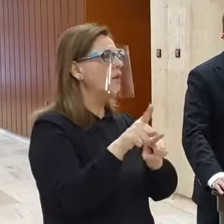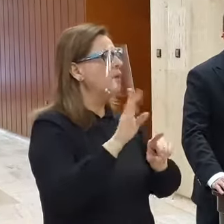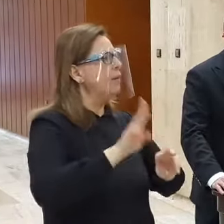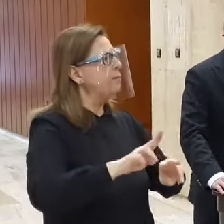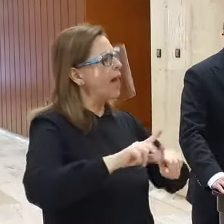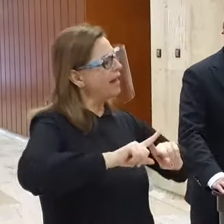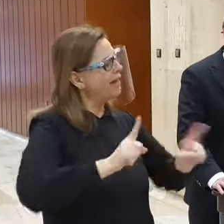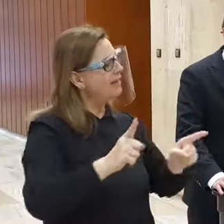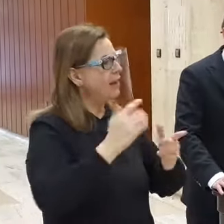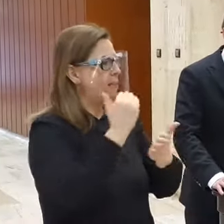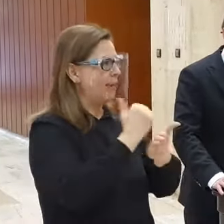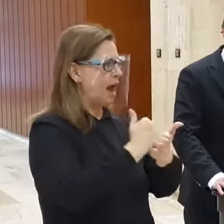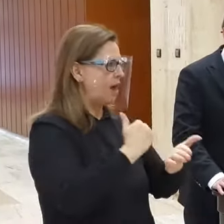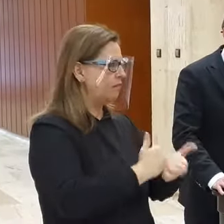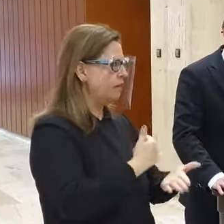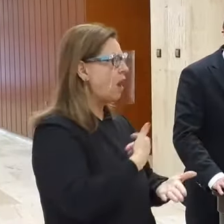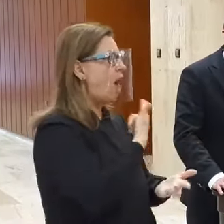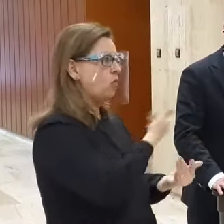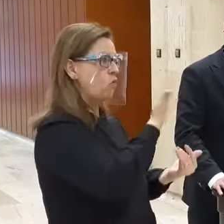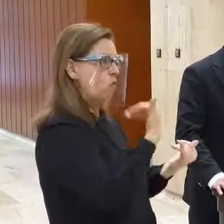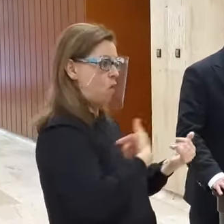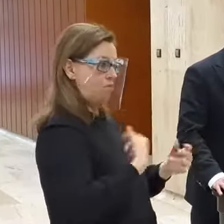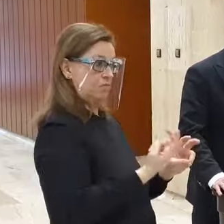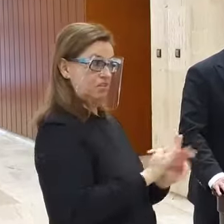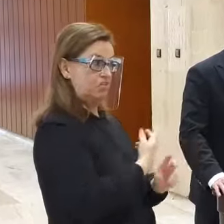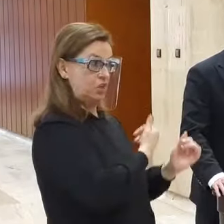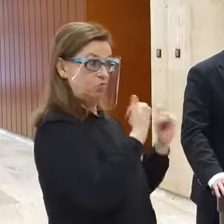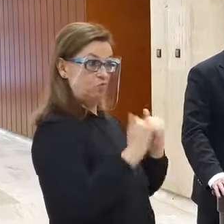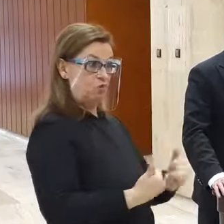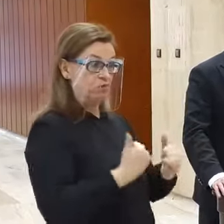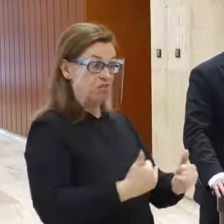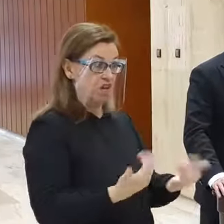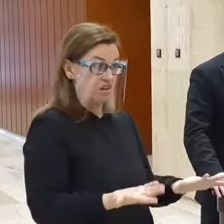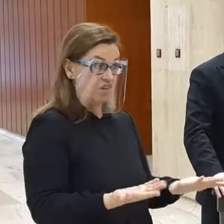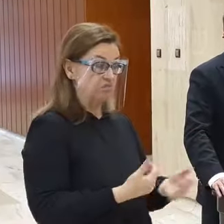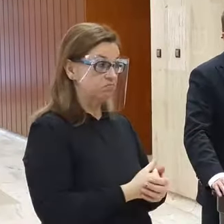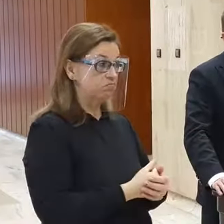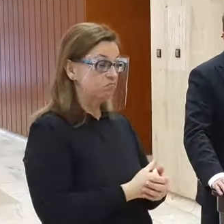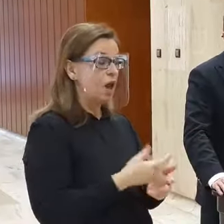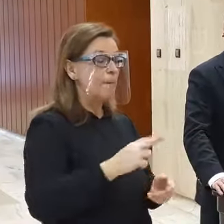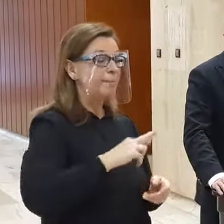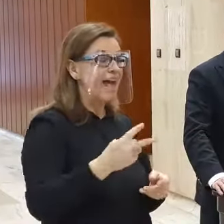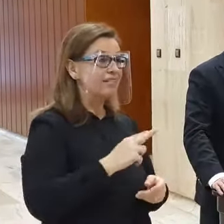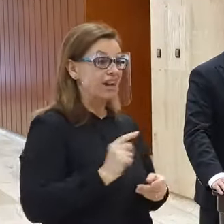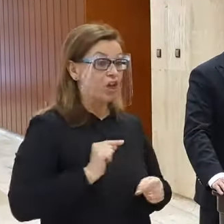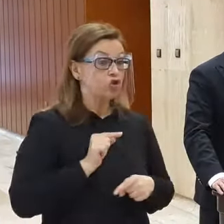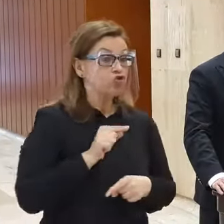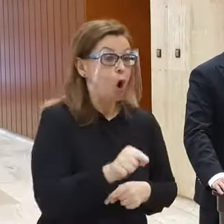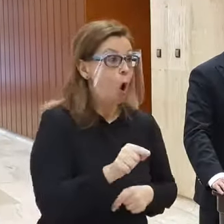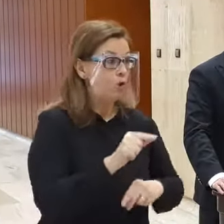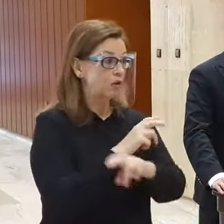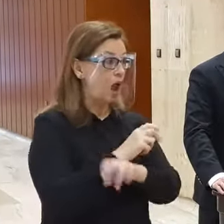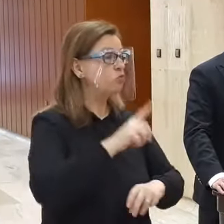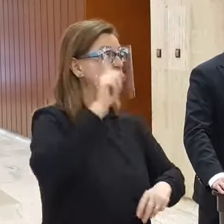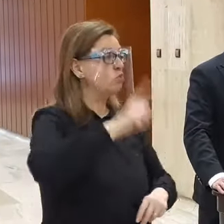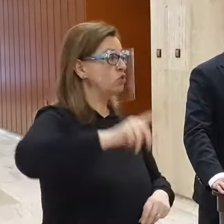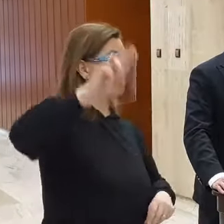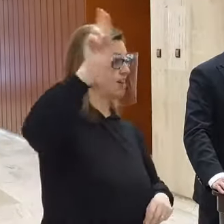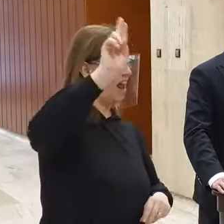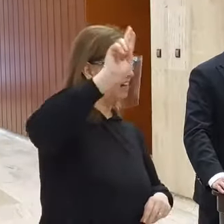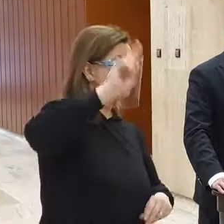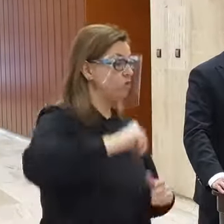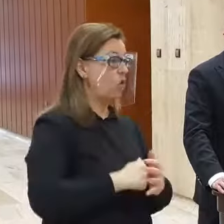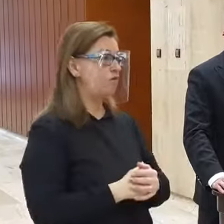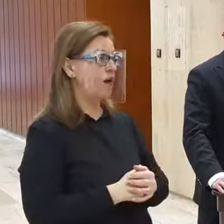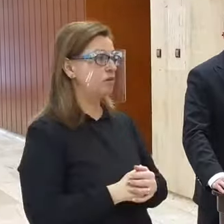iné pravidla, ako sme na to boli zvyknutí do posiaľ. Jedno z nich je to, že pendlery, prichádzajúci do Rakúska, sa musia registrovať. Ďalšie je, že